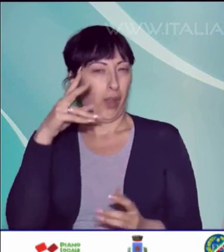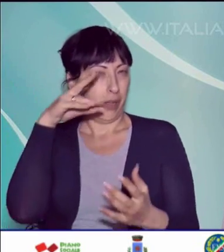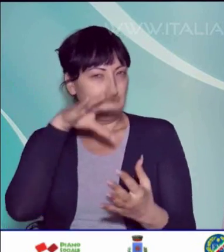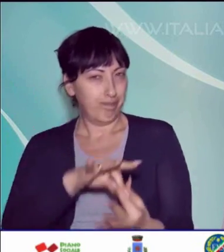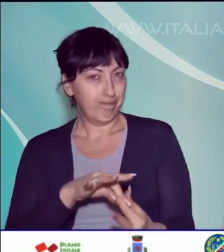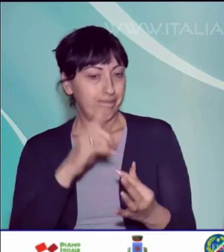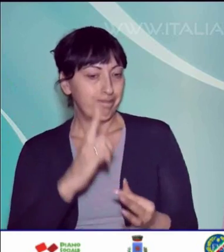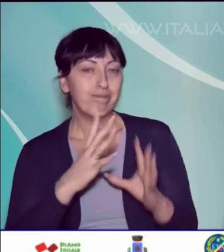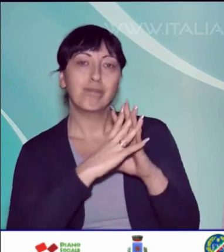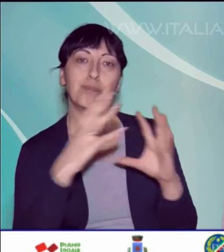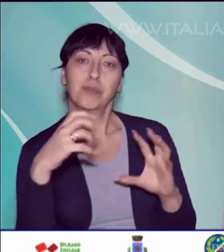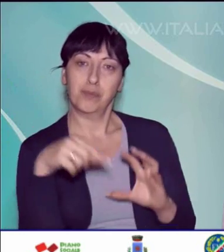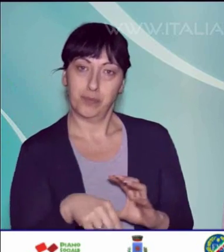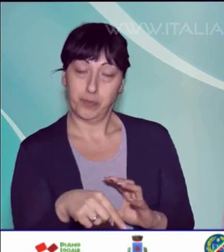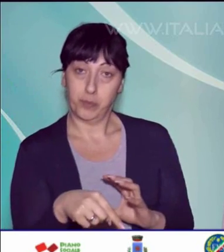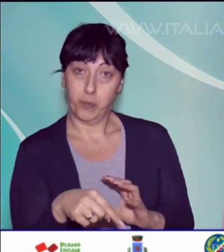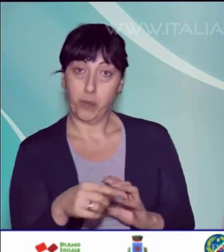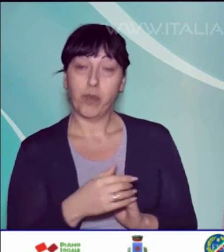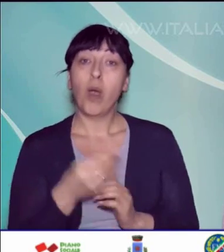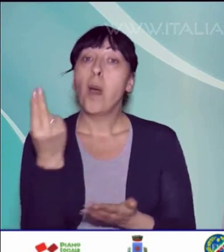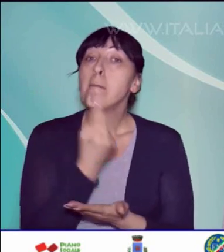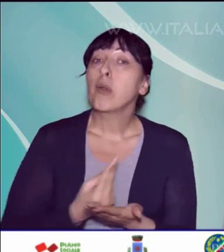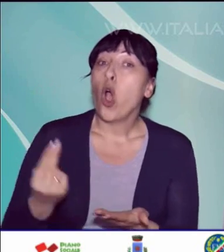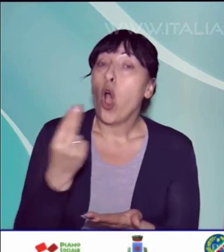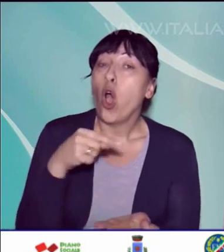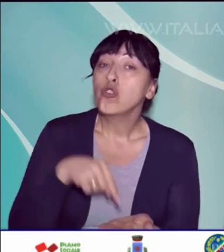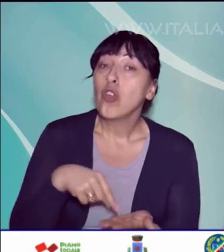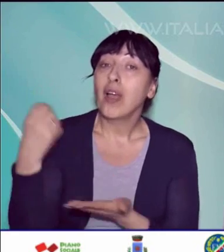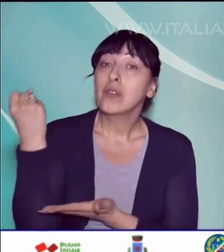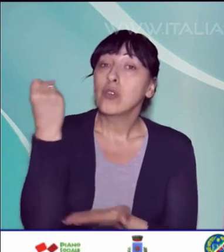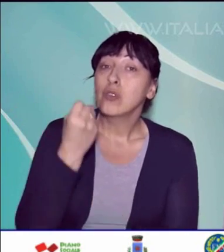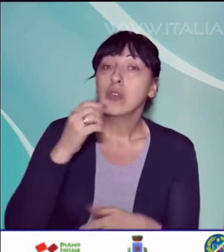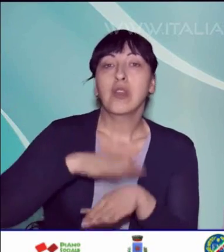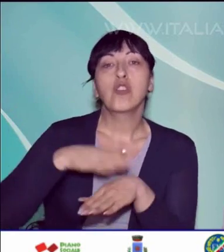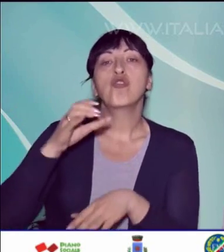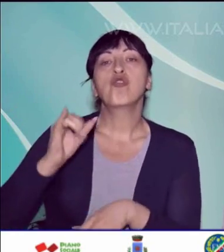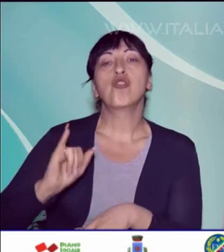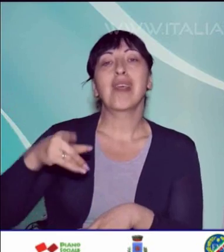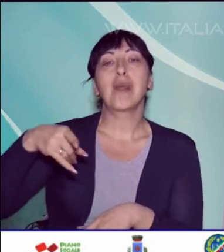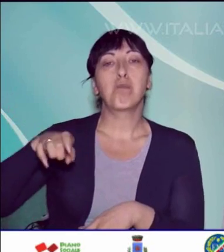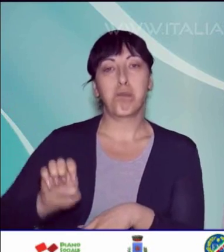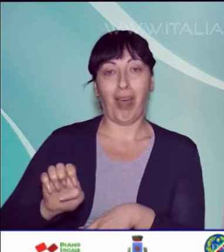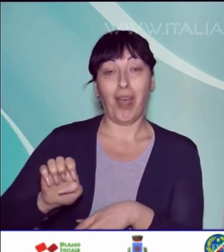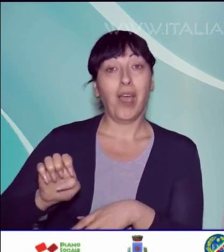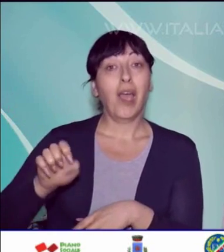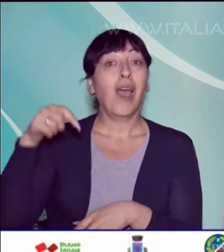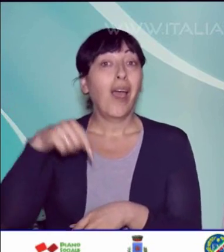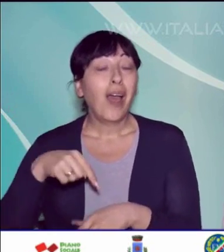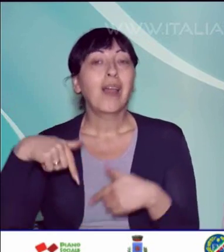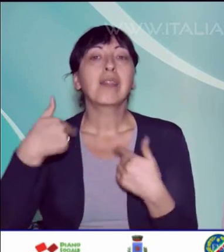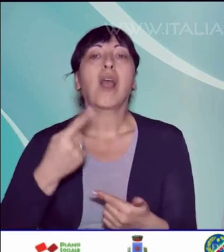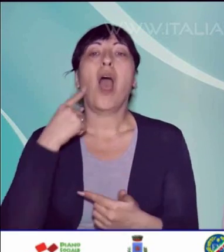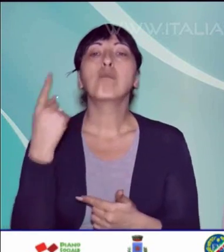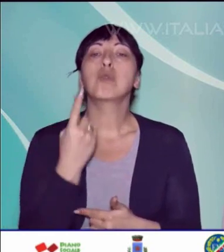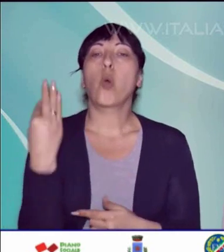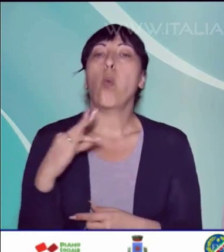degli elementi. Un progetto finanziato con fondi Cipe che permetterà di migliorare